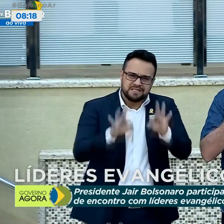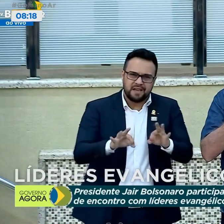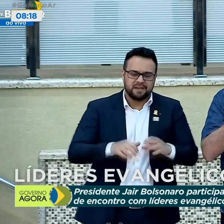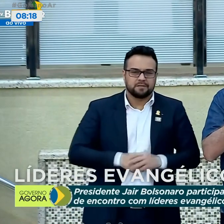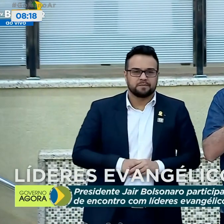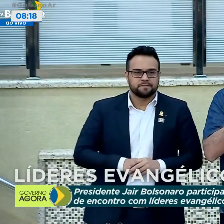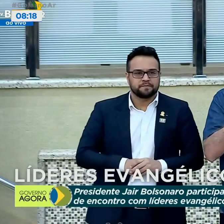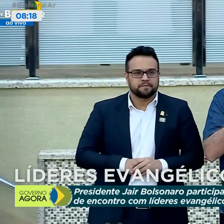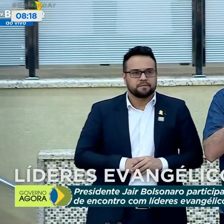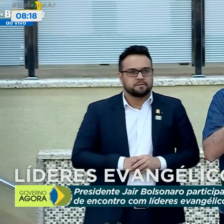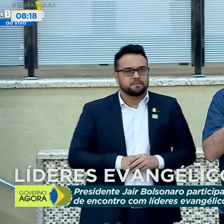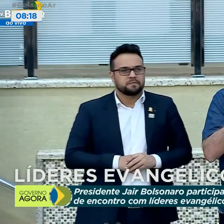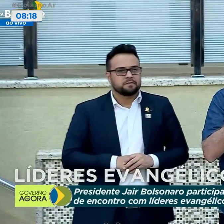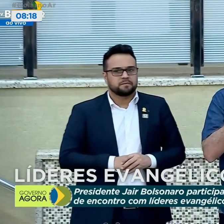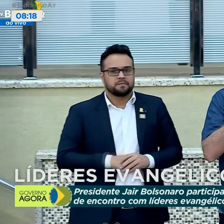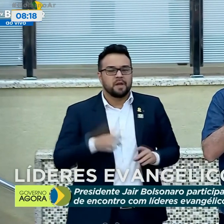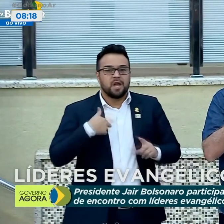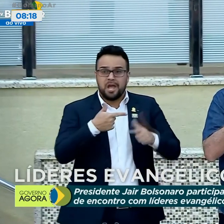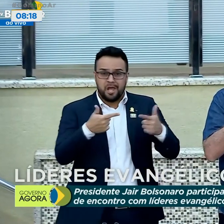Não devo nada a ninguém.